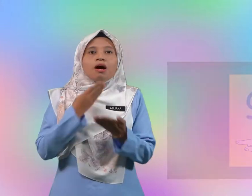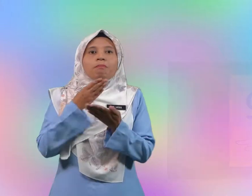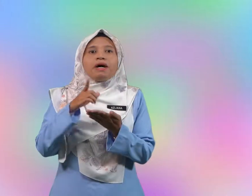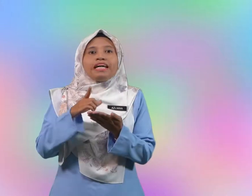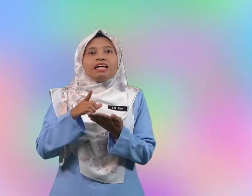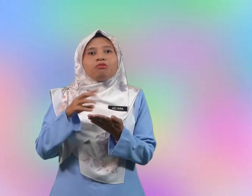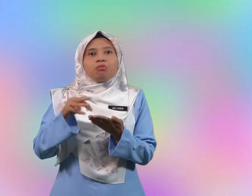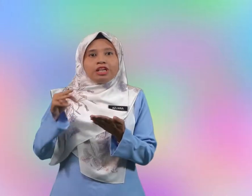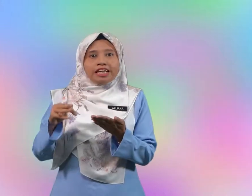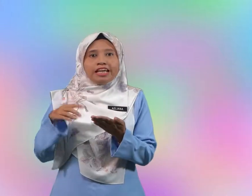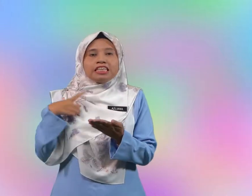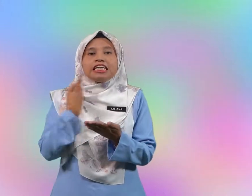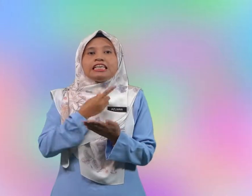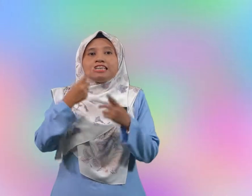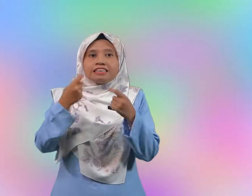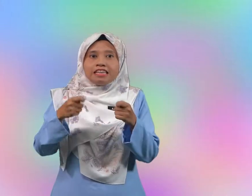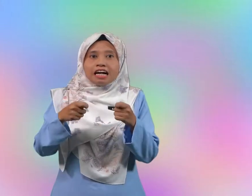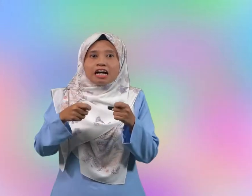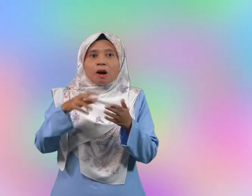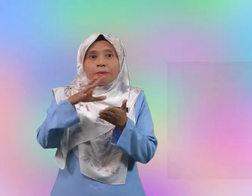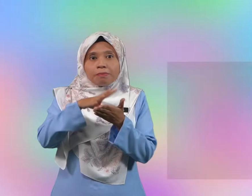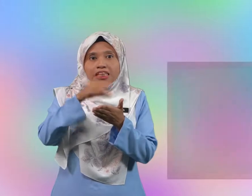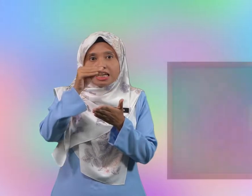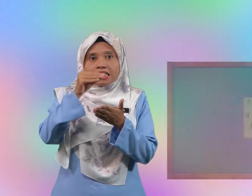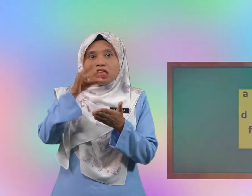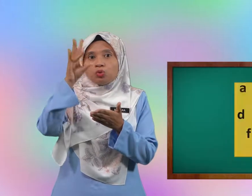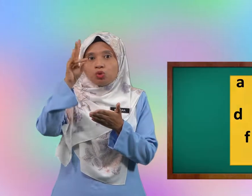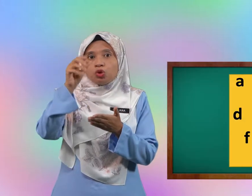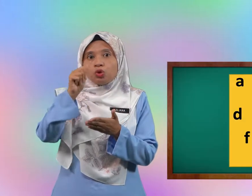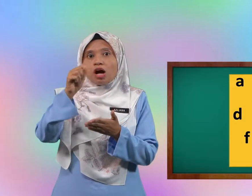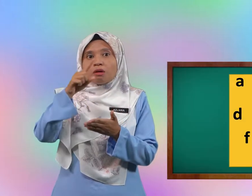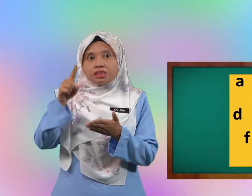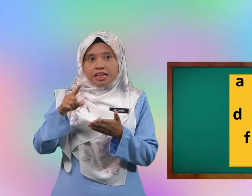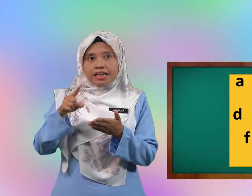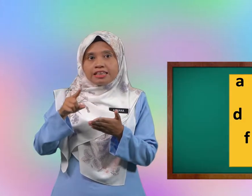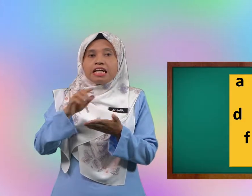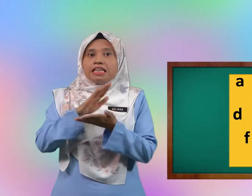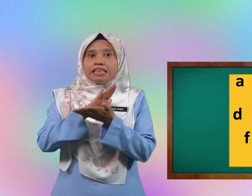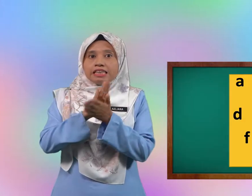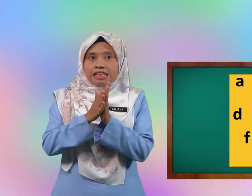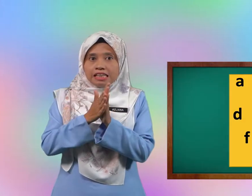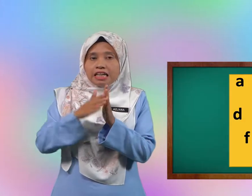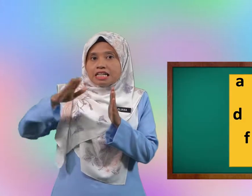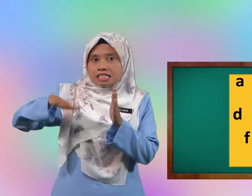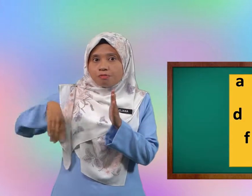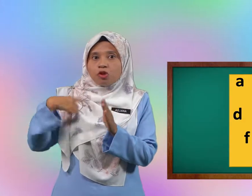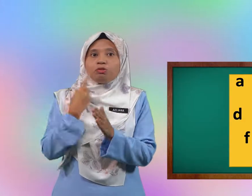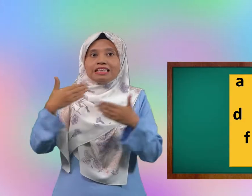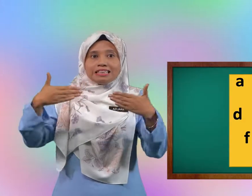Baiklah murid-murid. Kita telah mempelajari tujuh abjad. Jadi sebelum kita